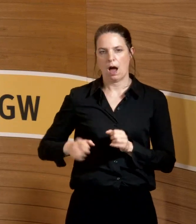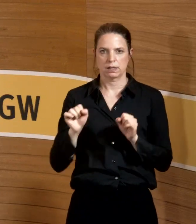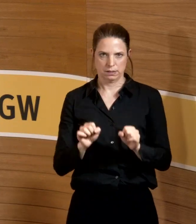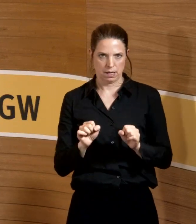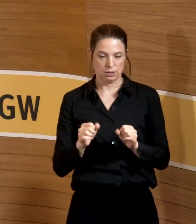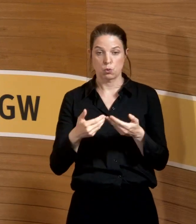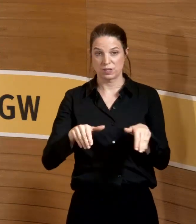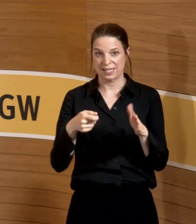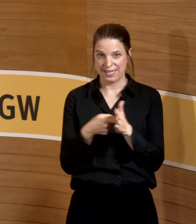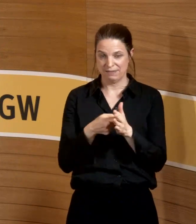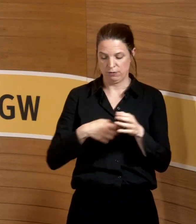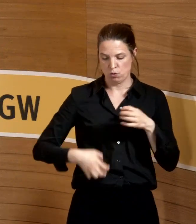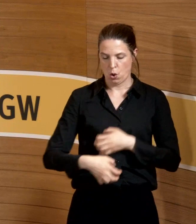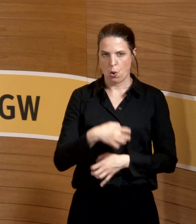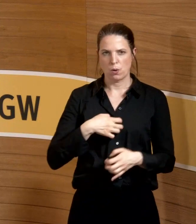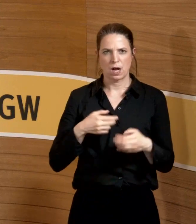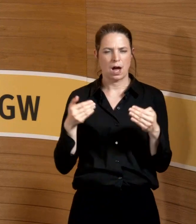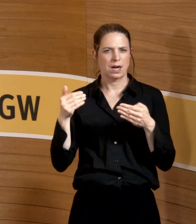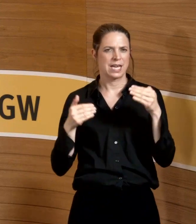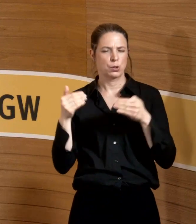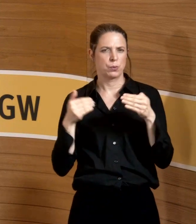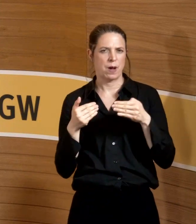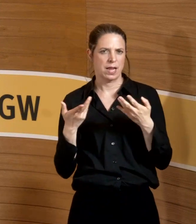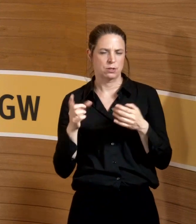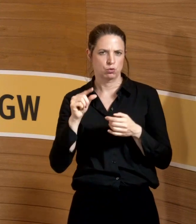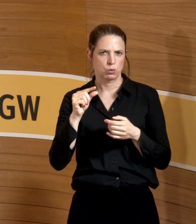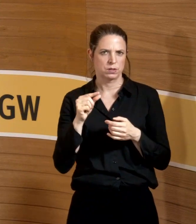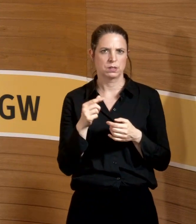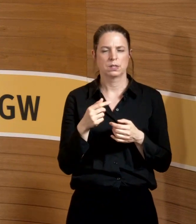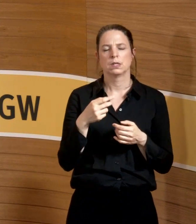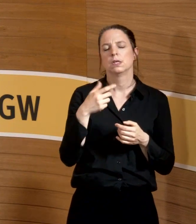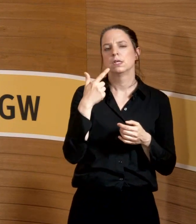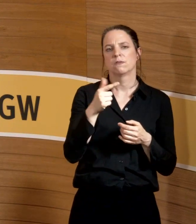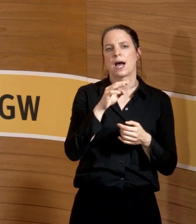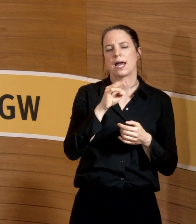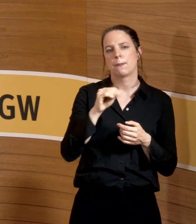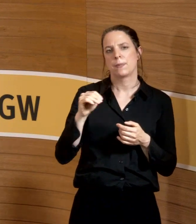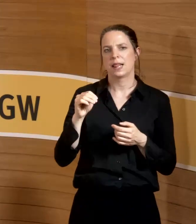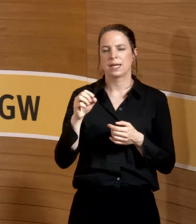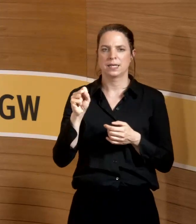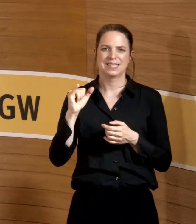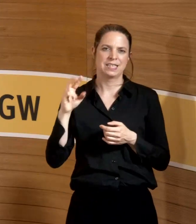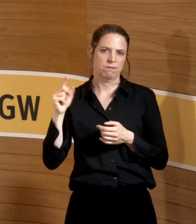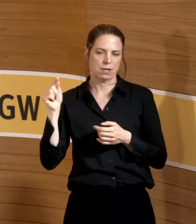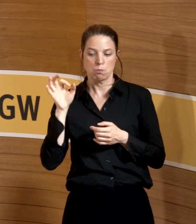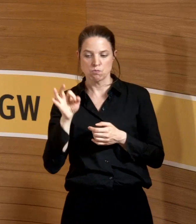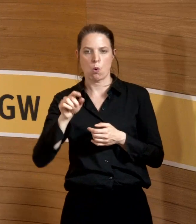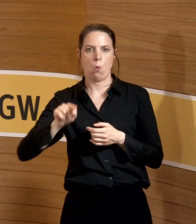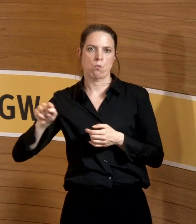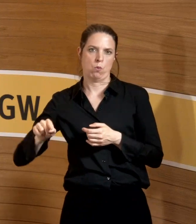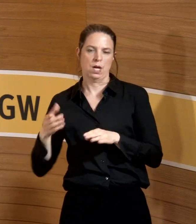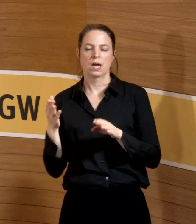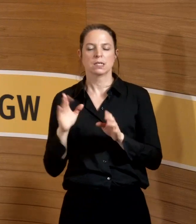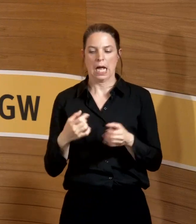als Grenzwert für die Organäquivalentdosis Gebärmutter 2 Millisievert im Monat angegeben. Also das ist eigentlich im Vorfeld